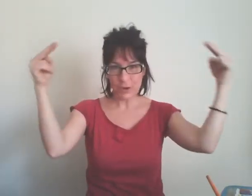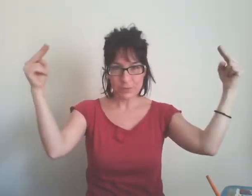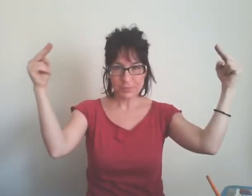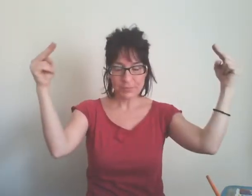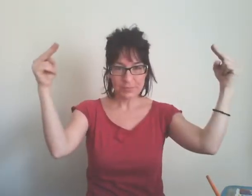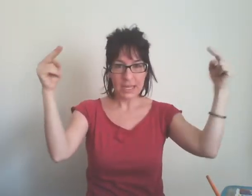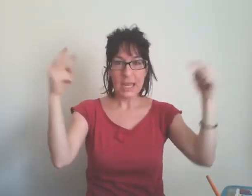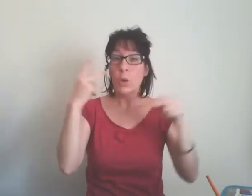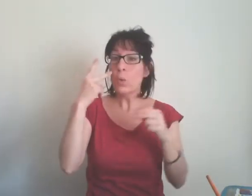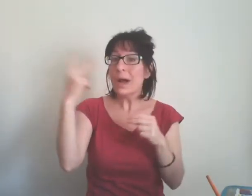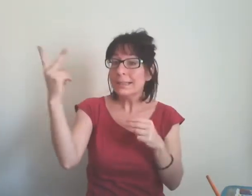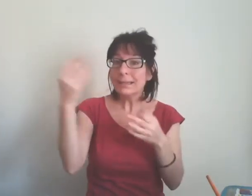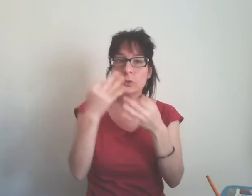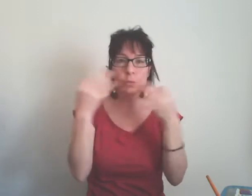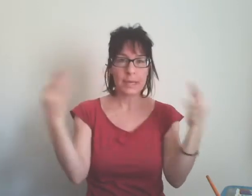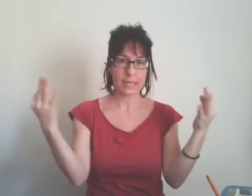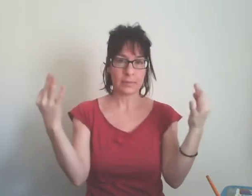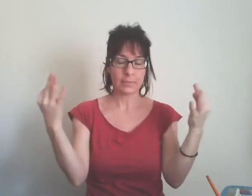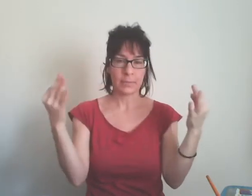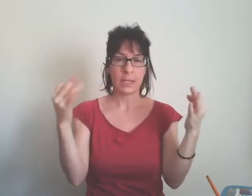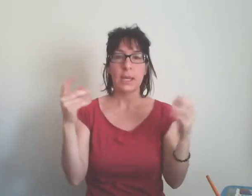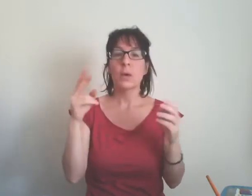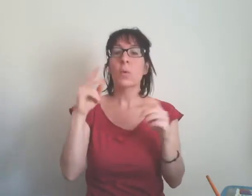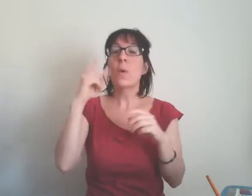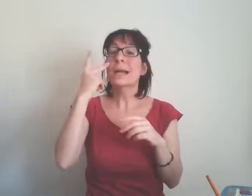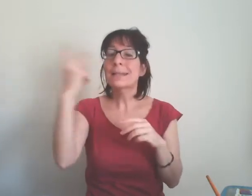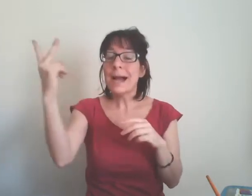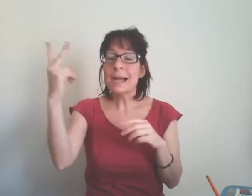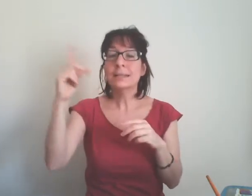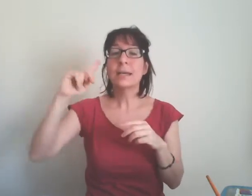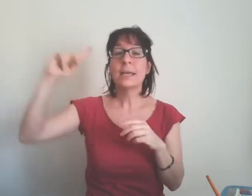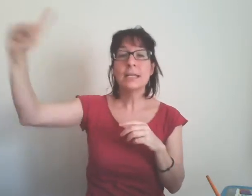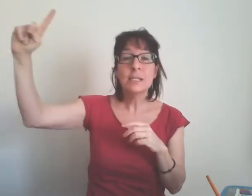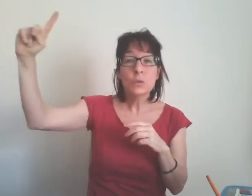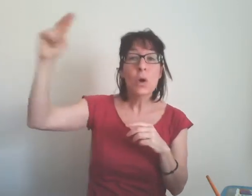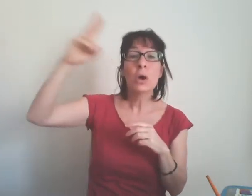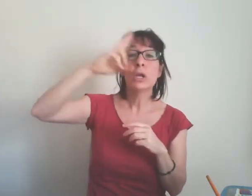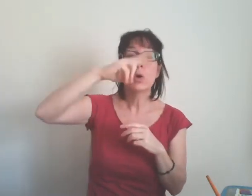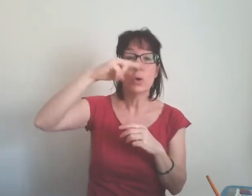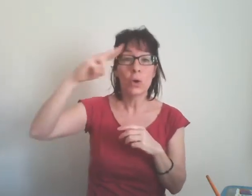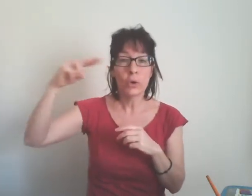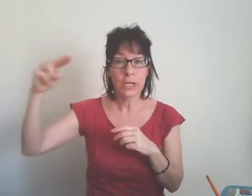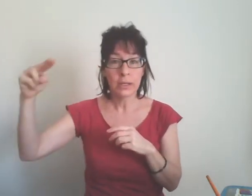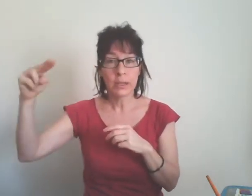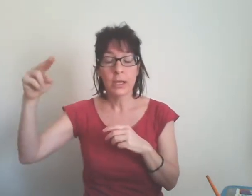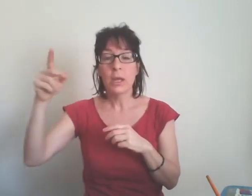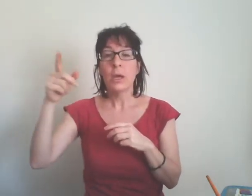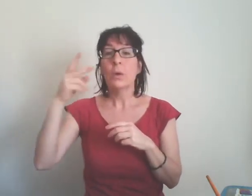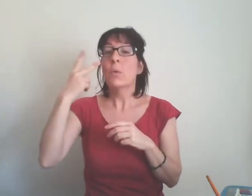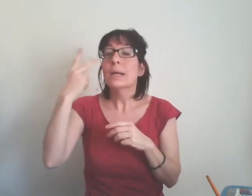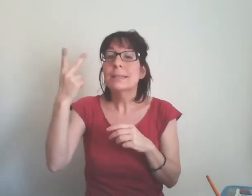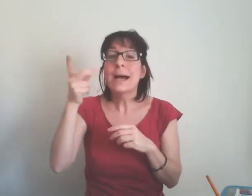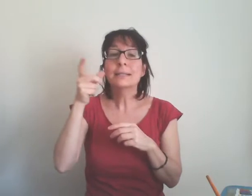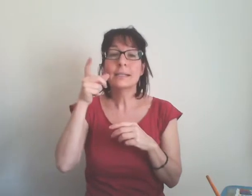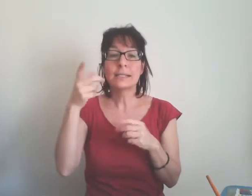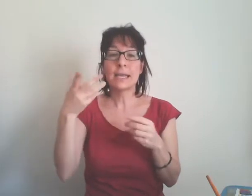guardatelo bene guardate i suoi colori guardate se